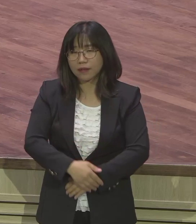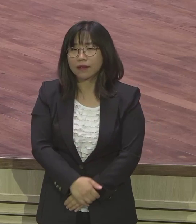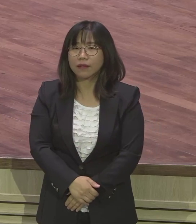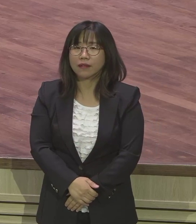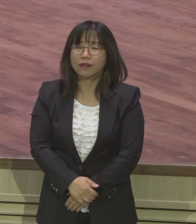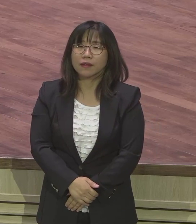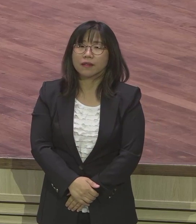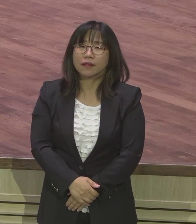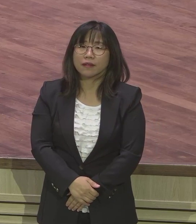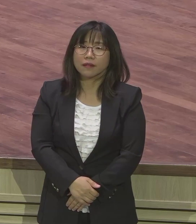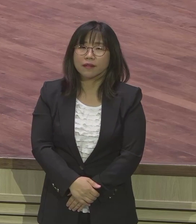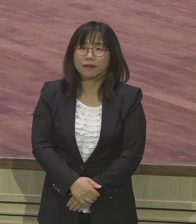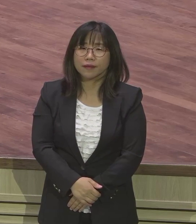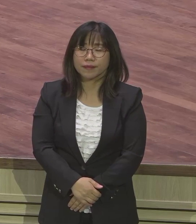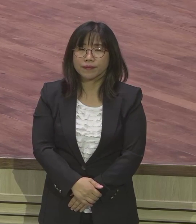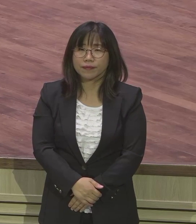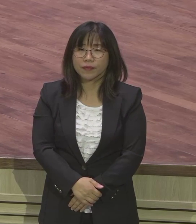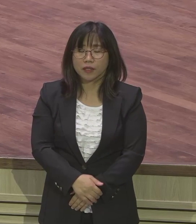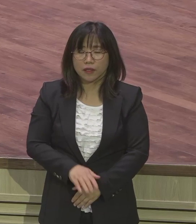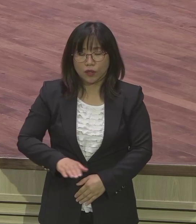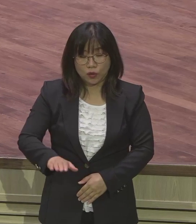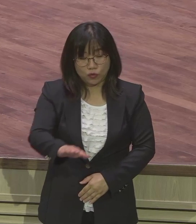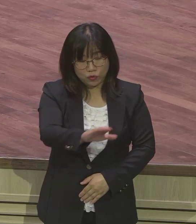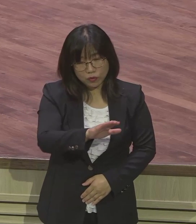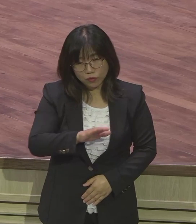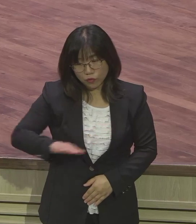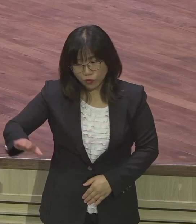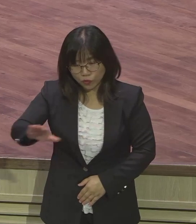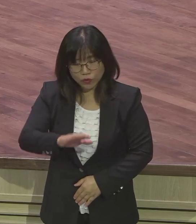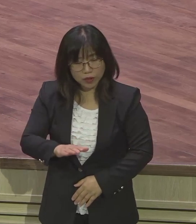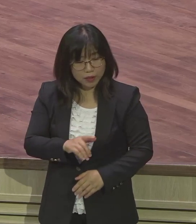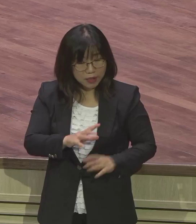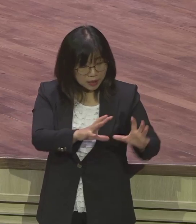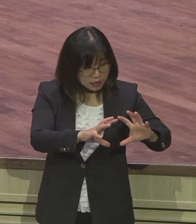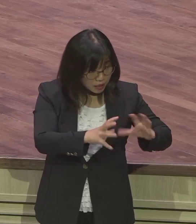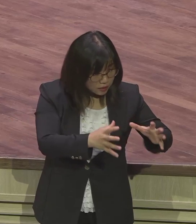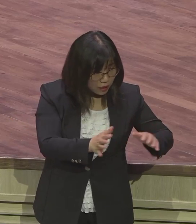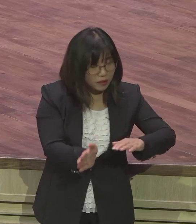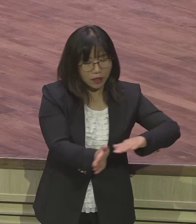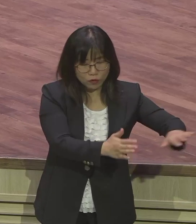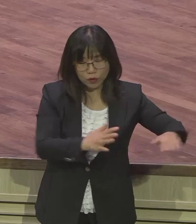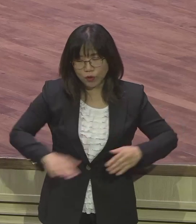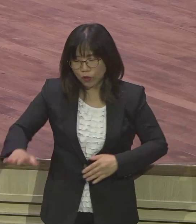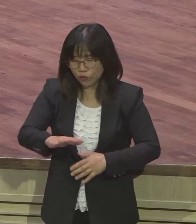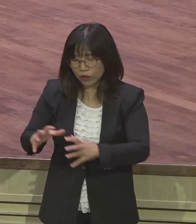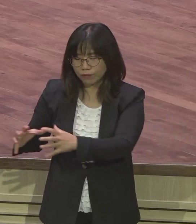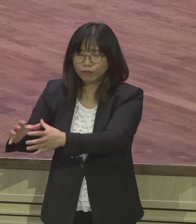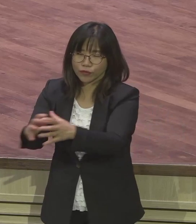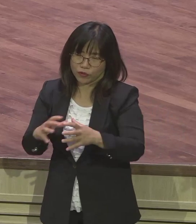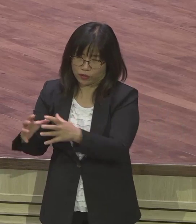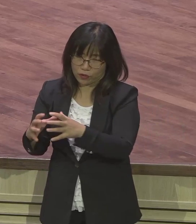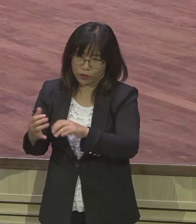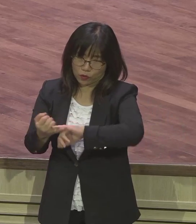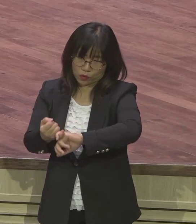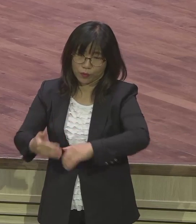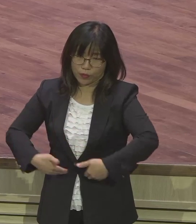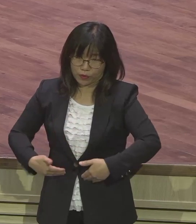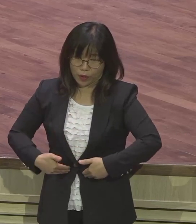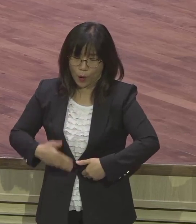세상은 그걸 흘러갑니다만 우리는 어떻게 해요 뭉쳐야 돼요 복음 공동체 복음 공동체는 계속 하나님이